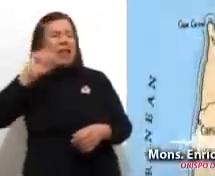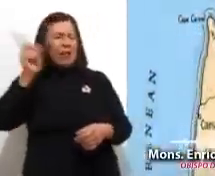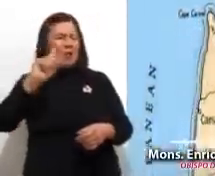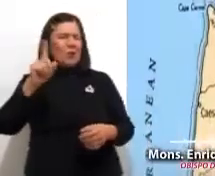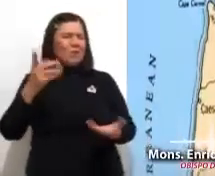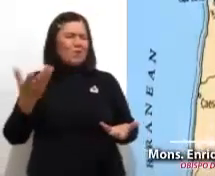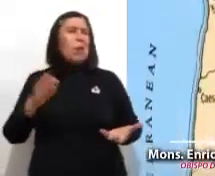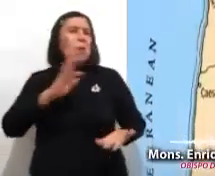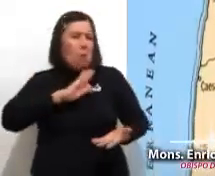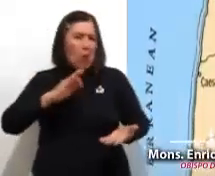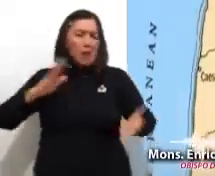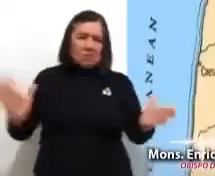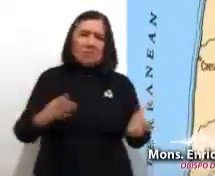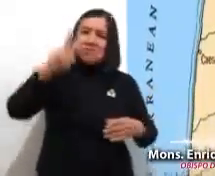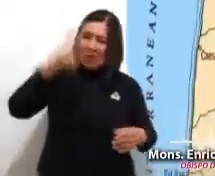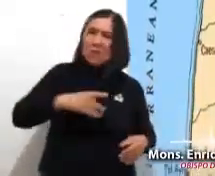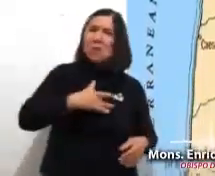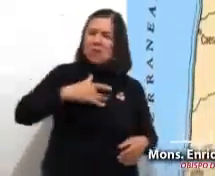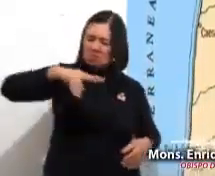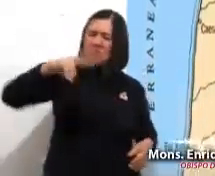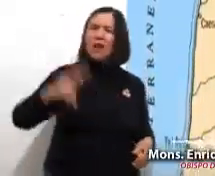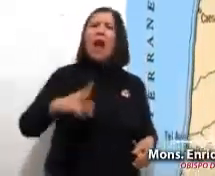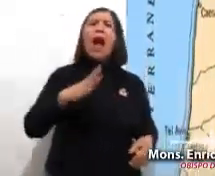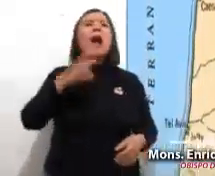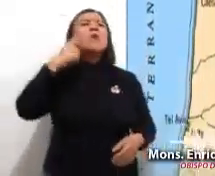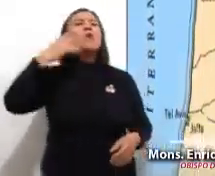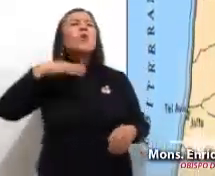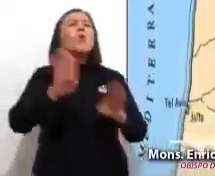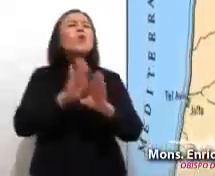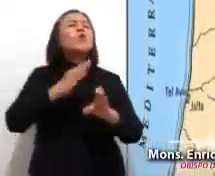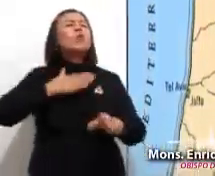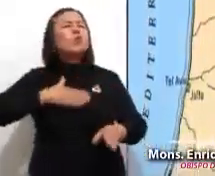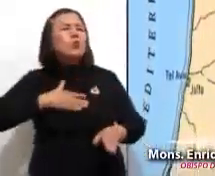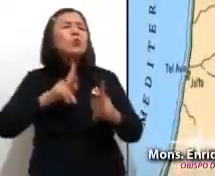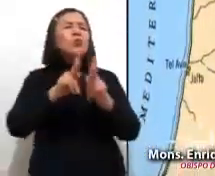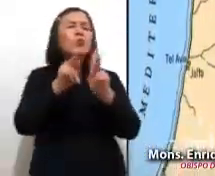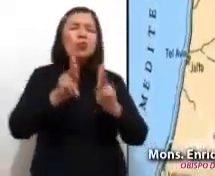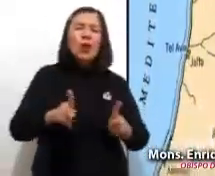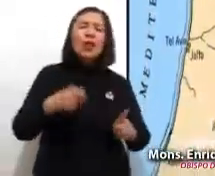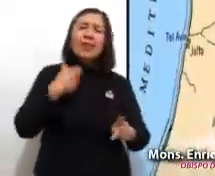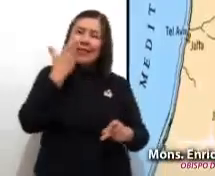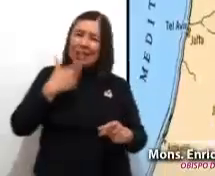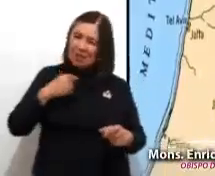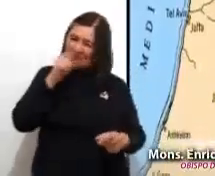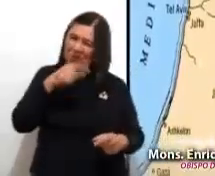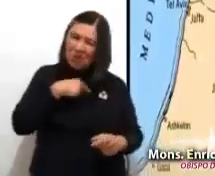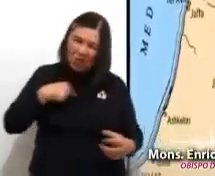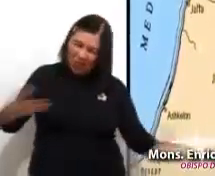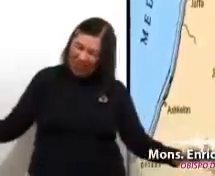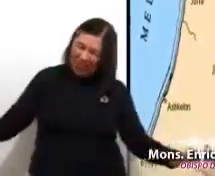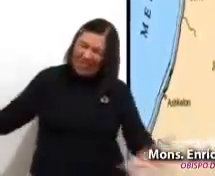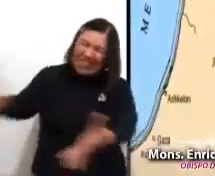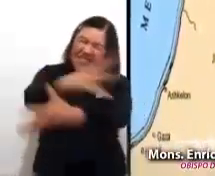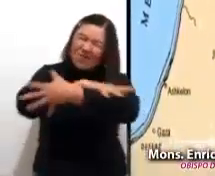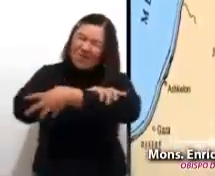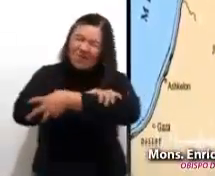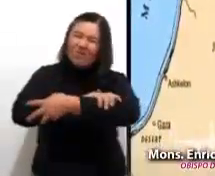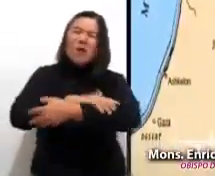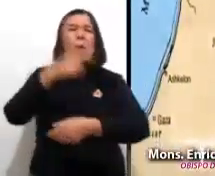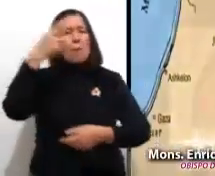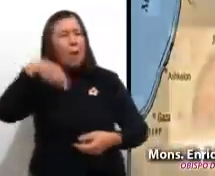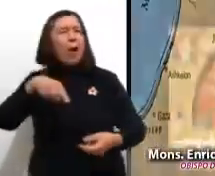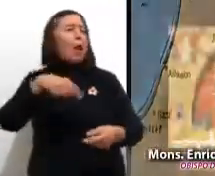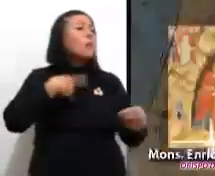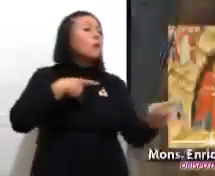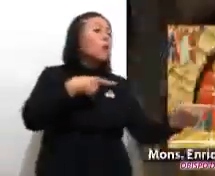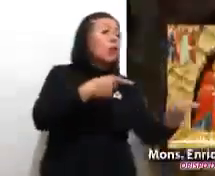Queremos alentar la lucha sincera de quienes promueven la justicia y la paz. Queremos unir nuestras manos y nuestras fuerzas